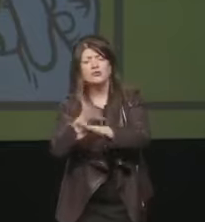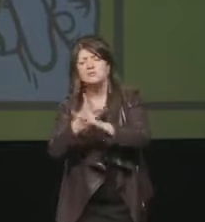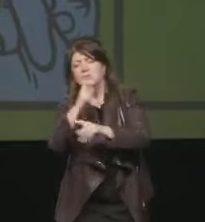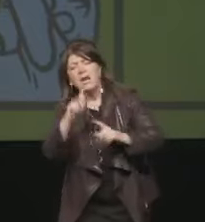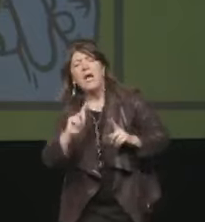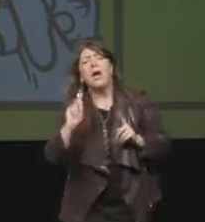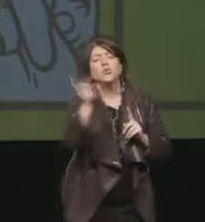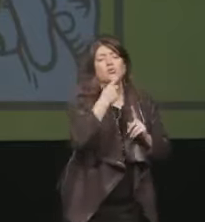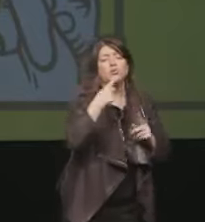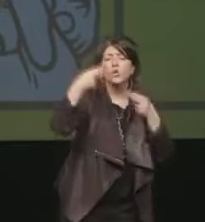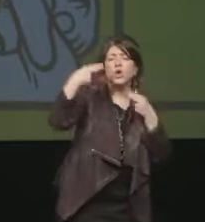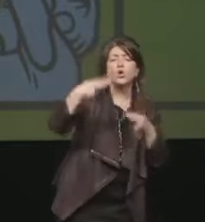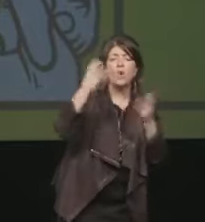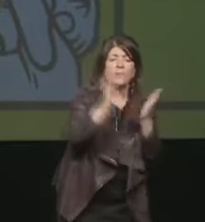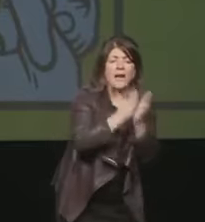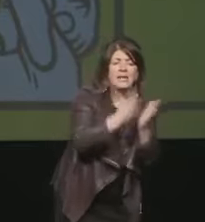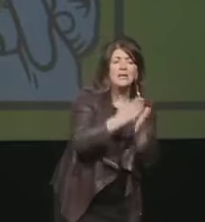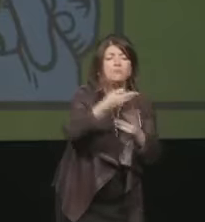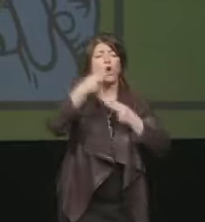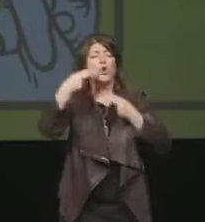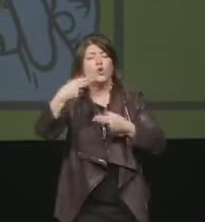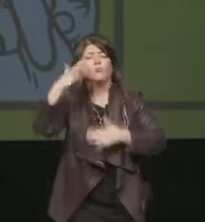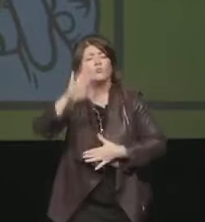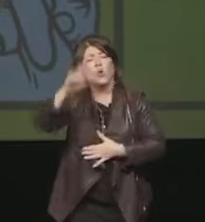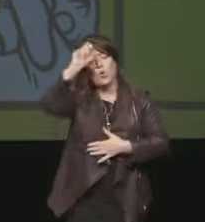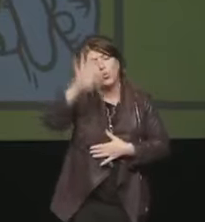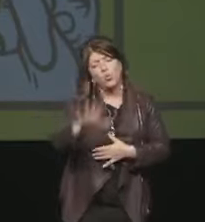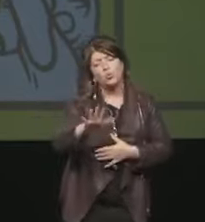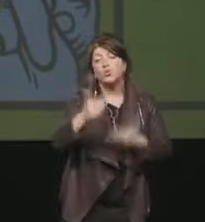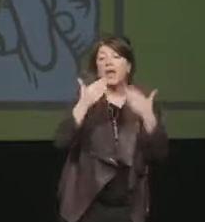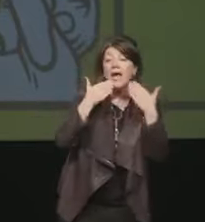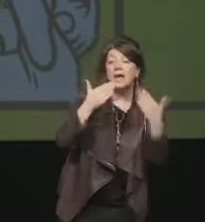cultura. Grazie a tutti e buon Salone.